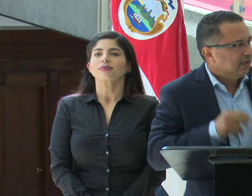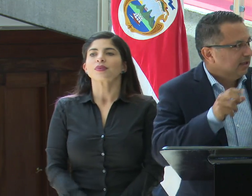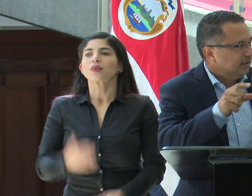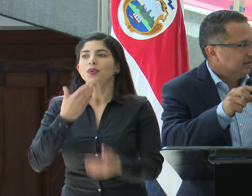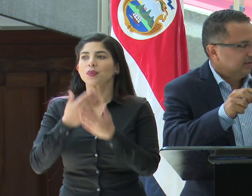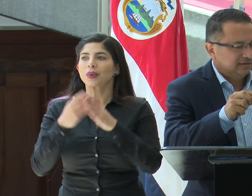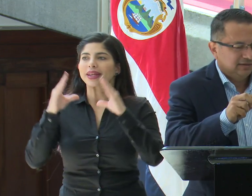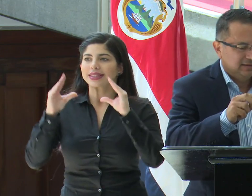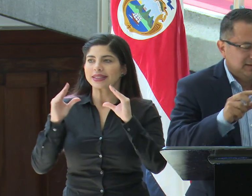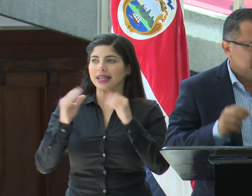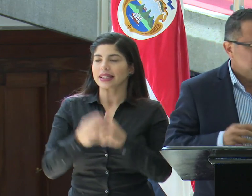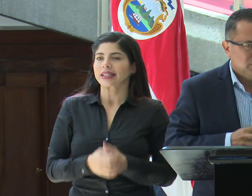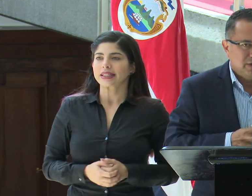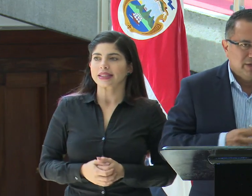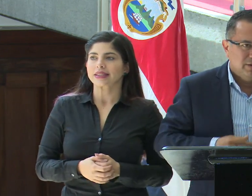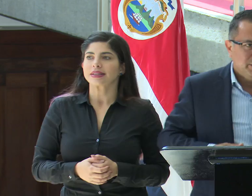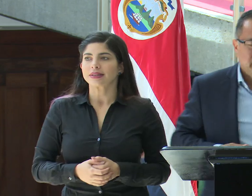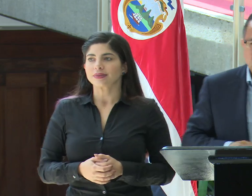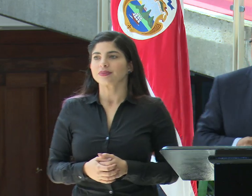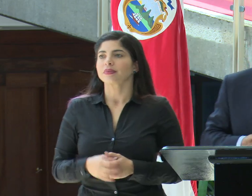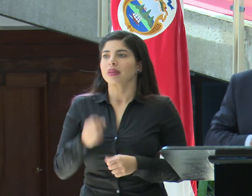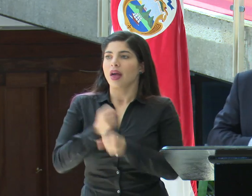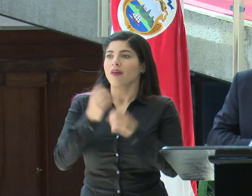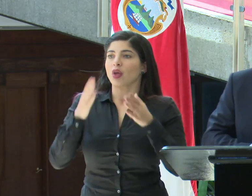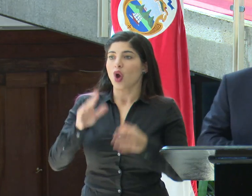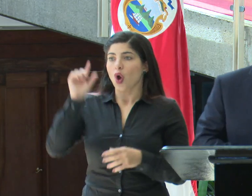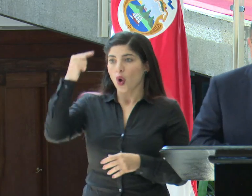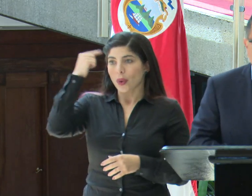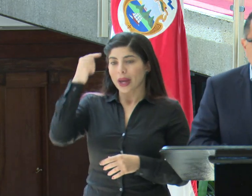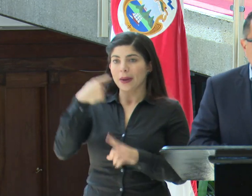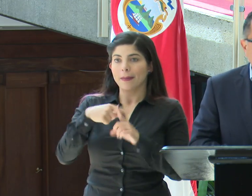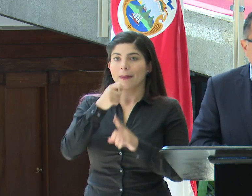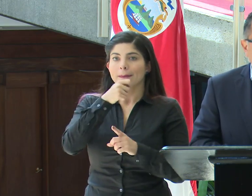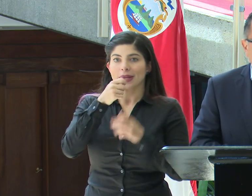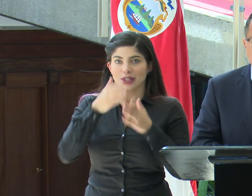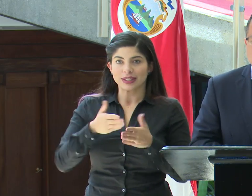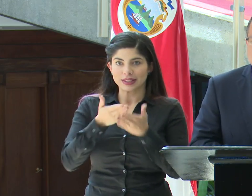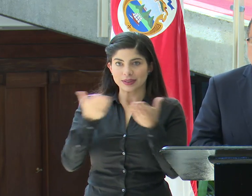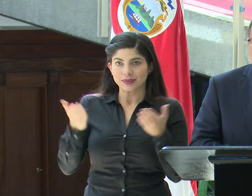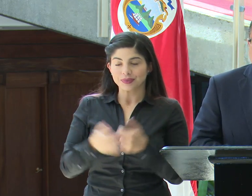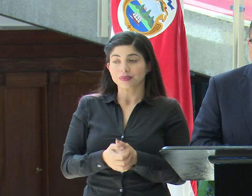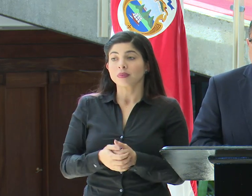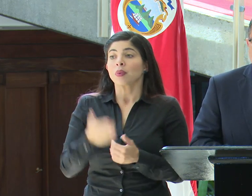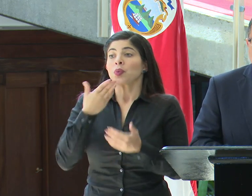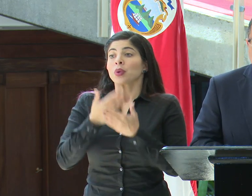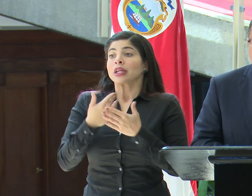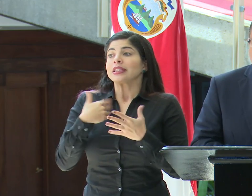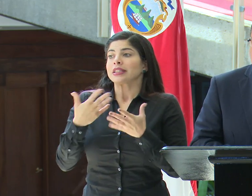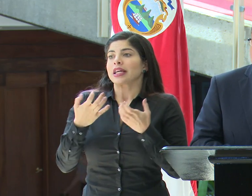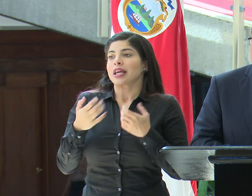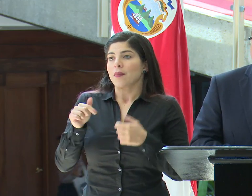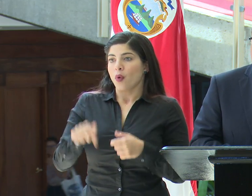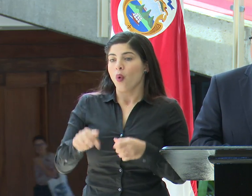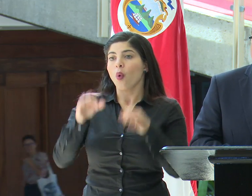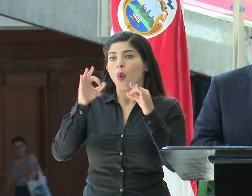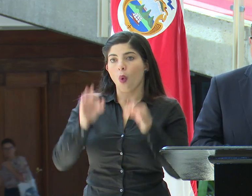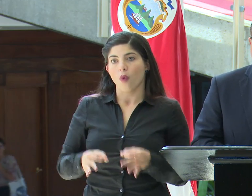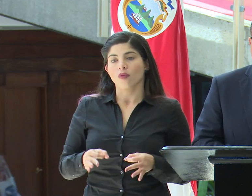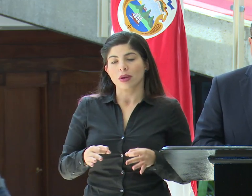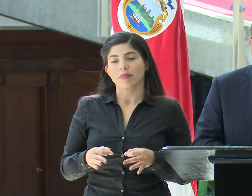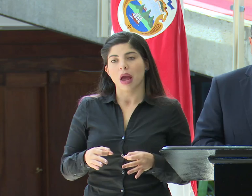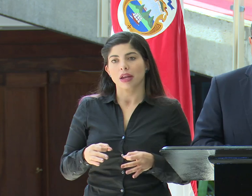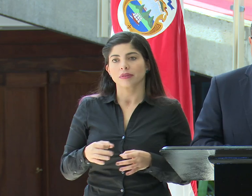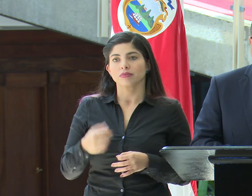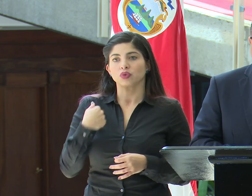Buenas tardes, estimados funcionarios de gobierno, prensa en general. Bueno, quería confirmar hoy nuestra posición,